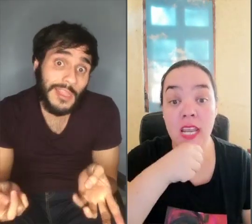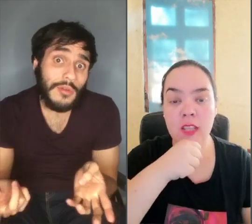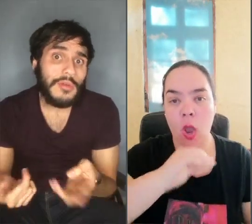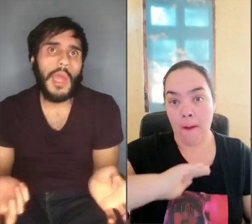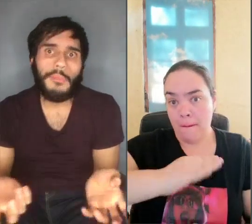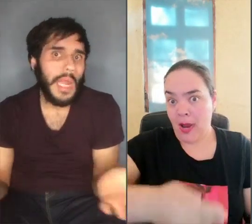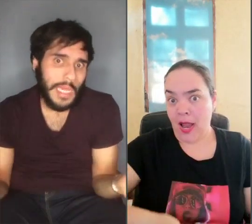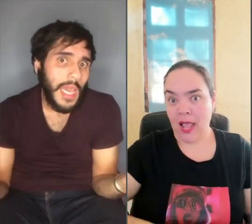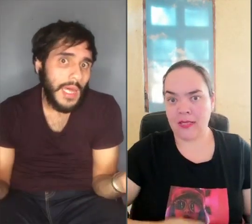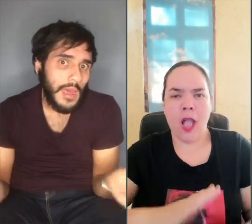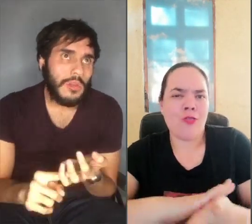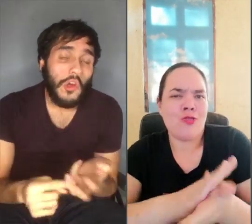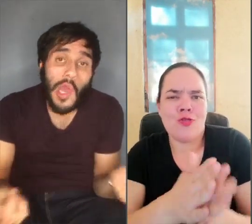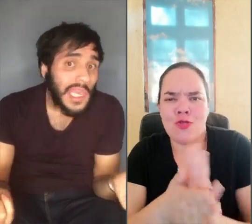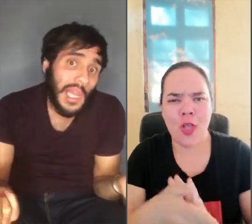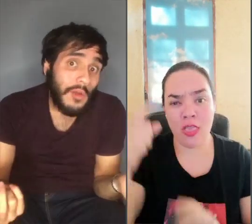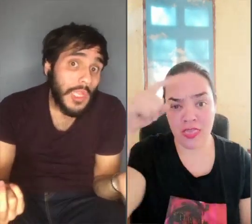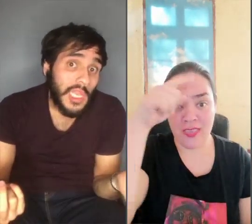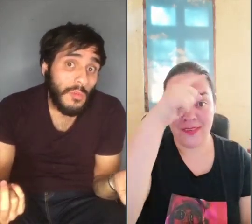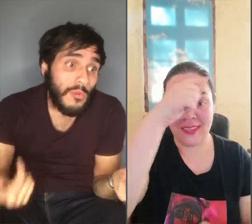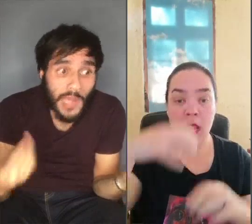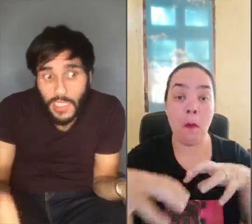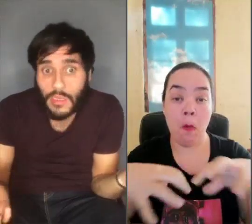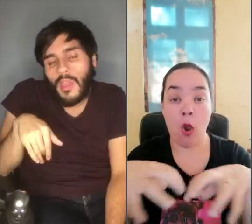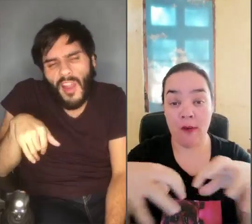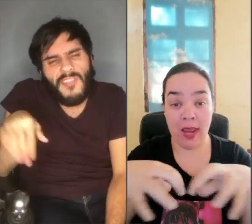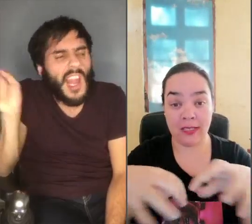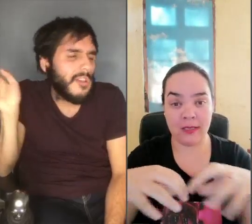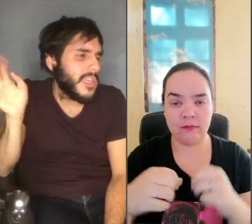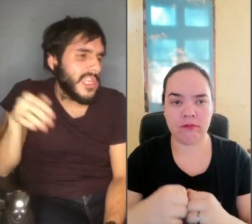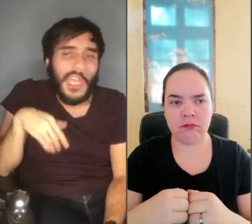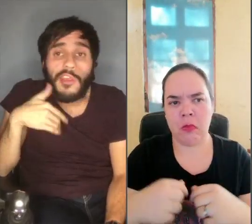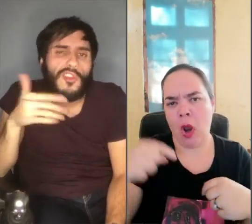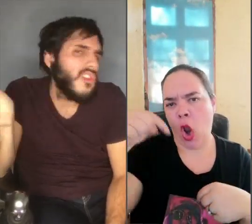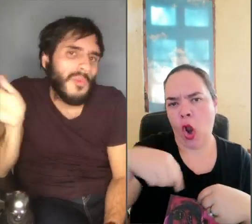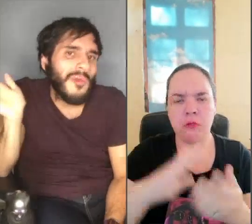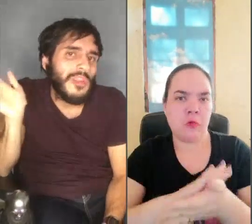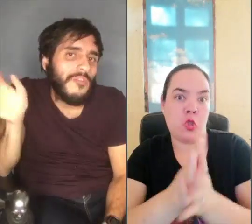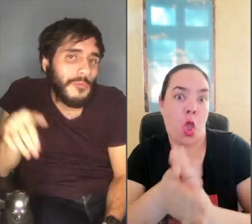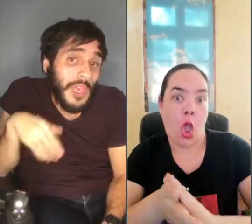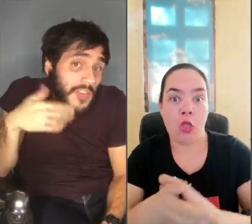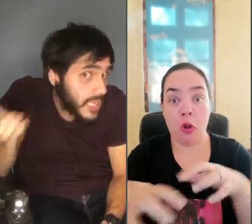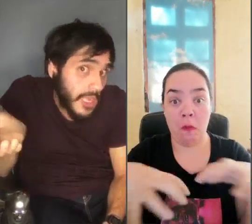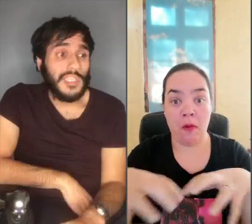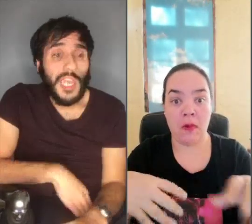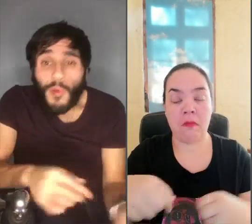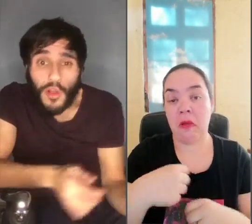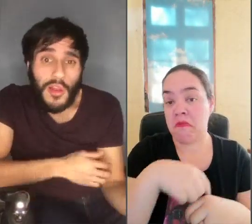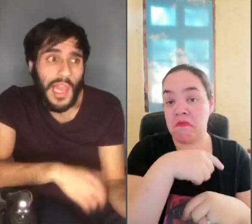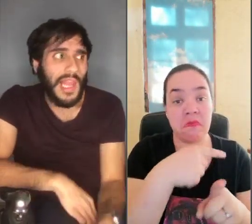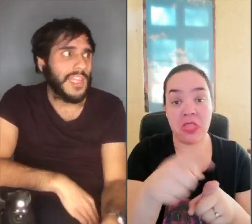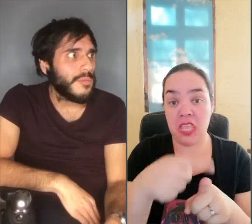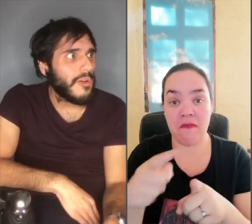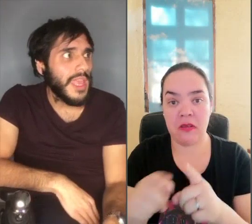abuelitos La embarazada Todo a quien le cueste moverse Y al final de hoy en día Todos los movemos de forma diferente Si,